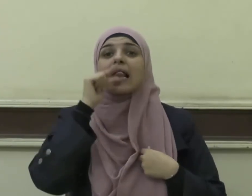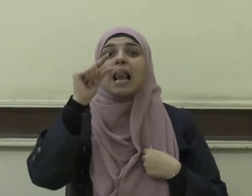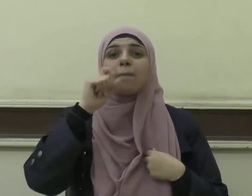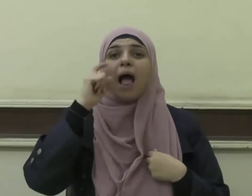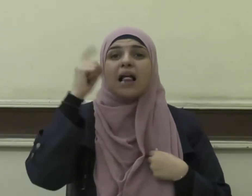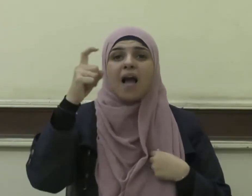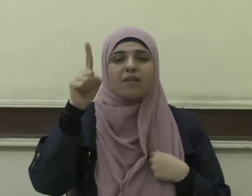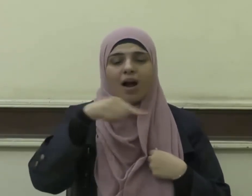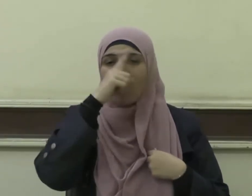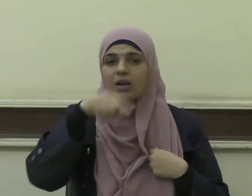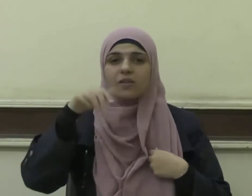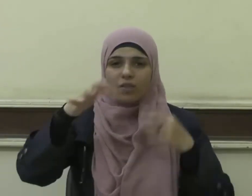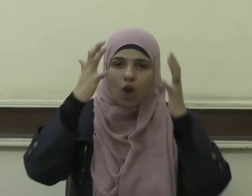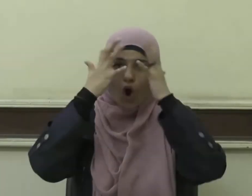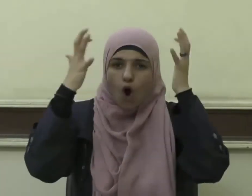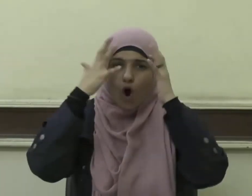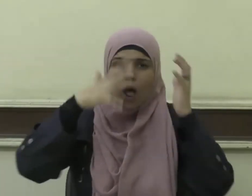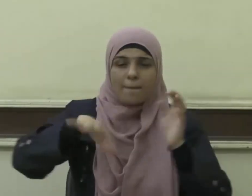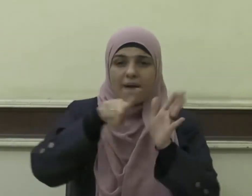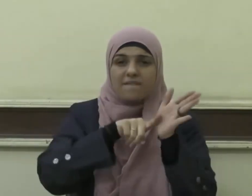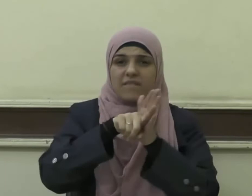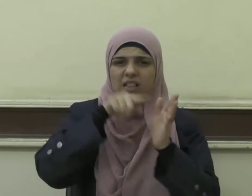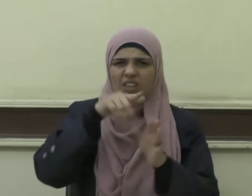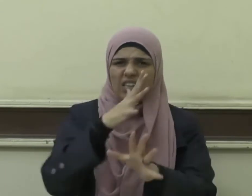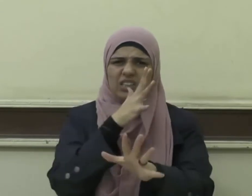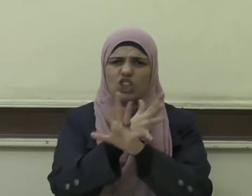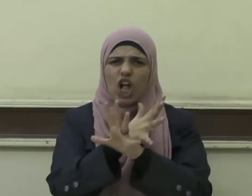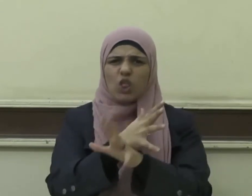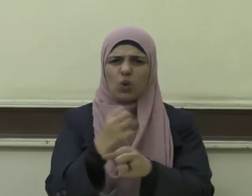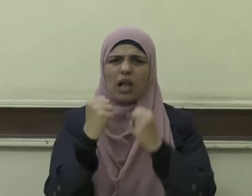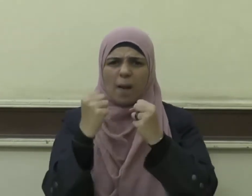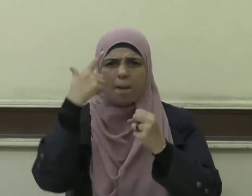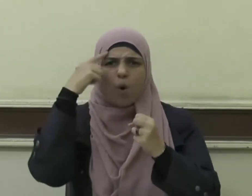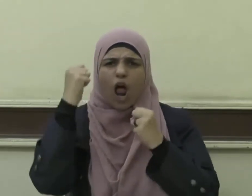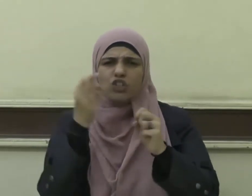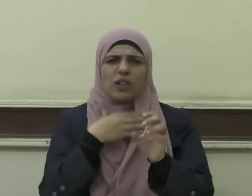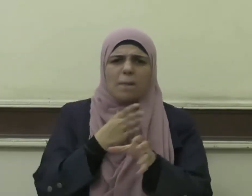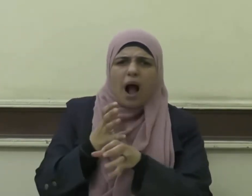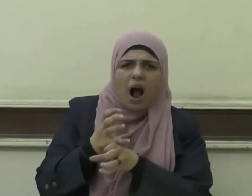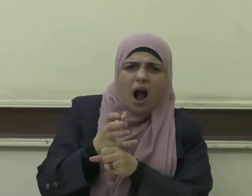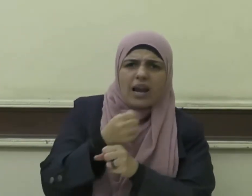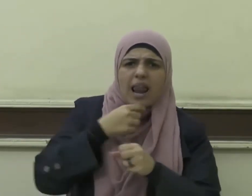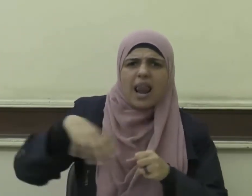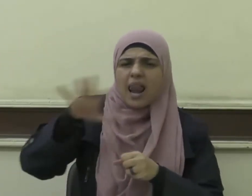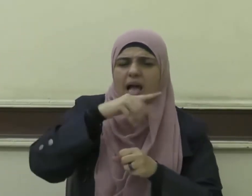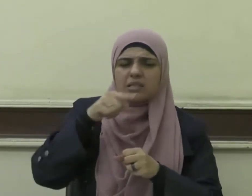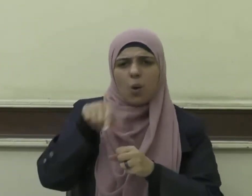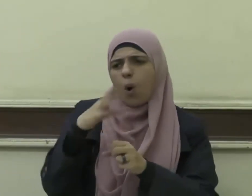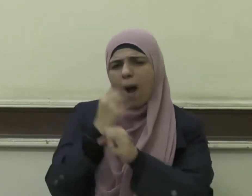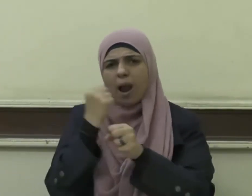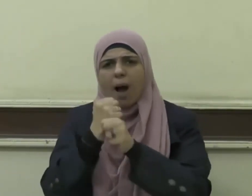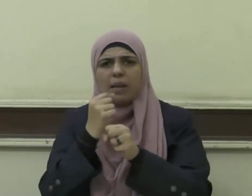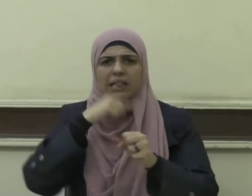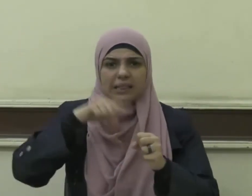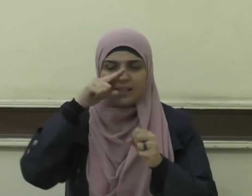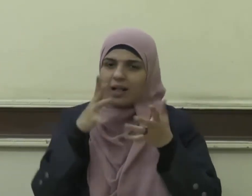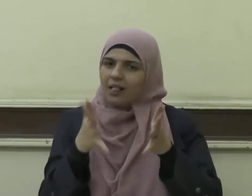اتخذ علماء الفتنة من التشدُّد والعنة والتضييق على الناس منهجًا لهم وهو منهجٌ